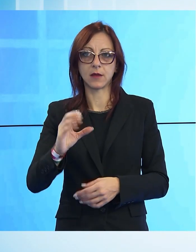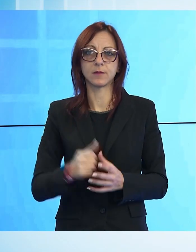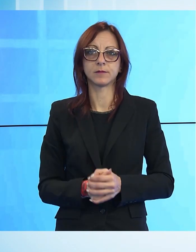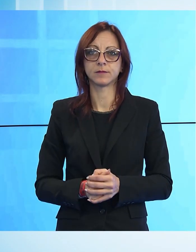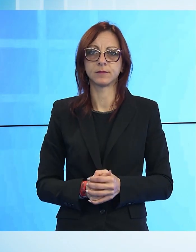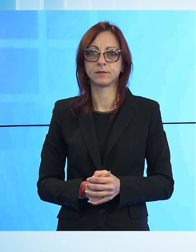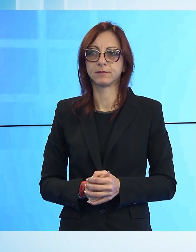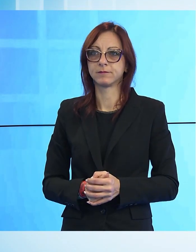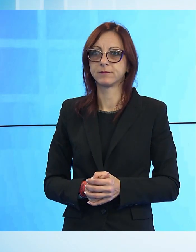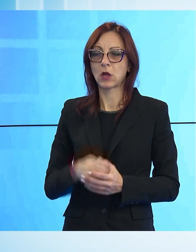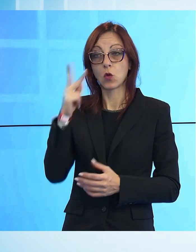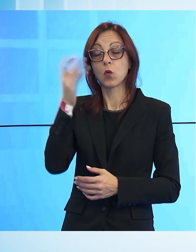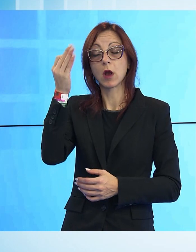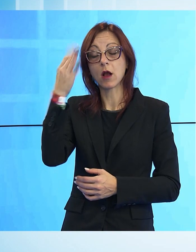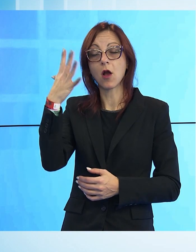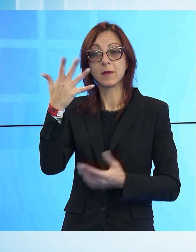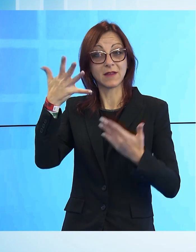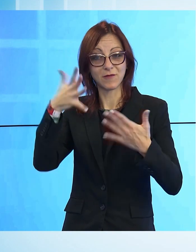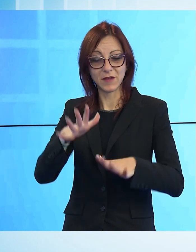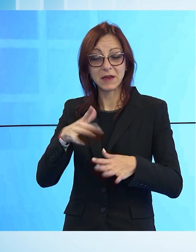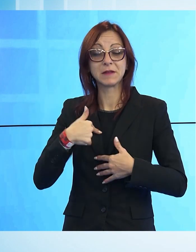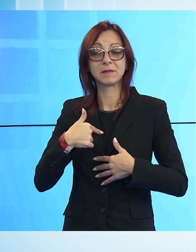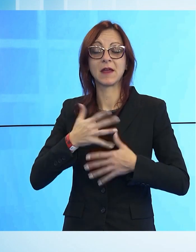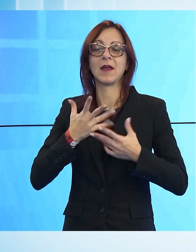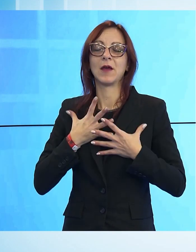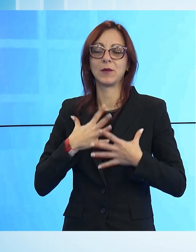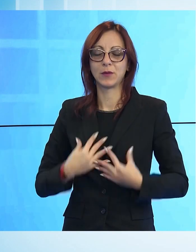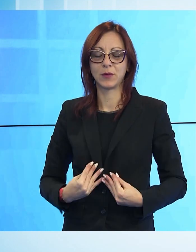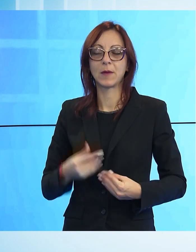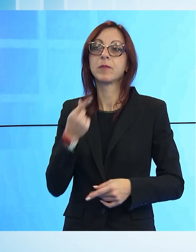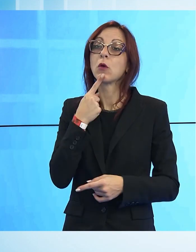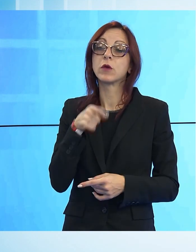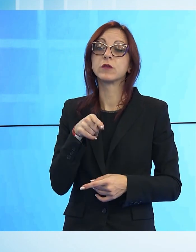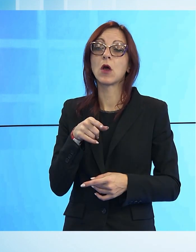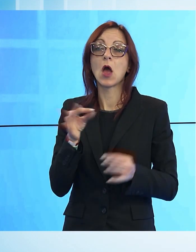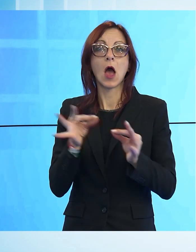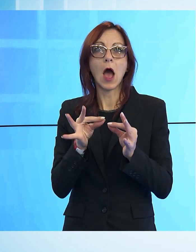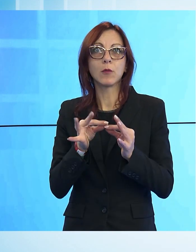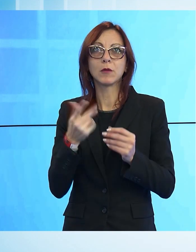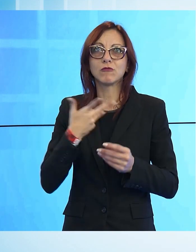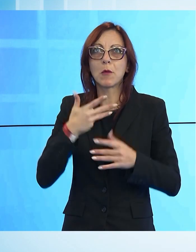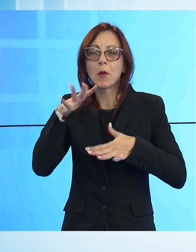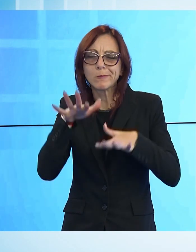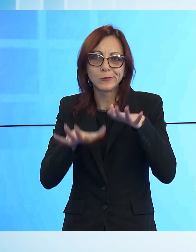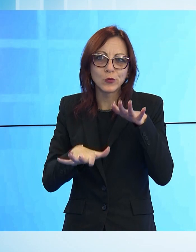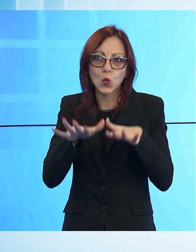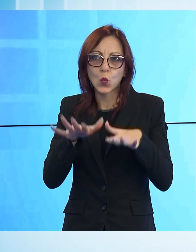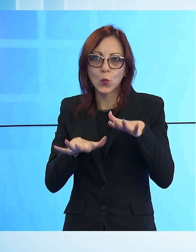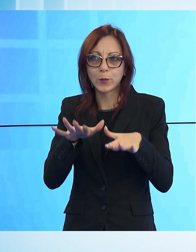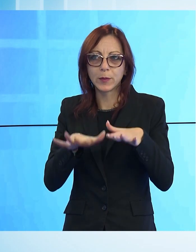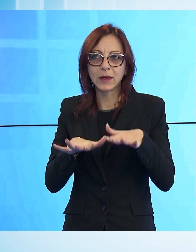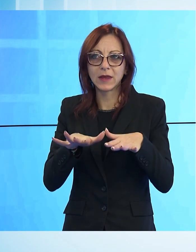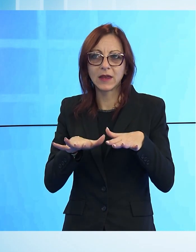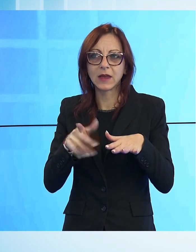sollievo, era un'edizione che portava con sé delle incognite, si correva il rischio di